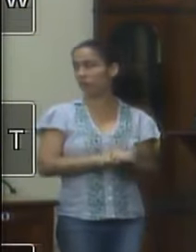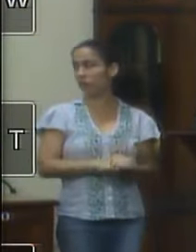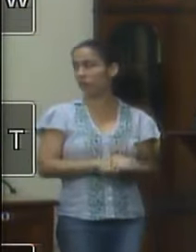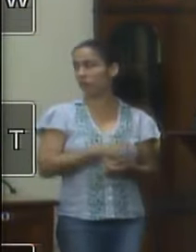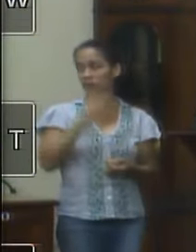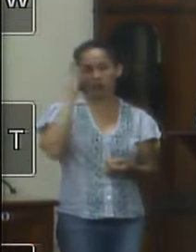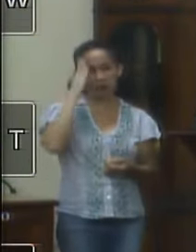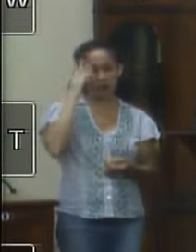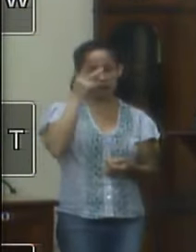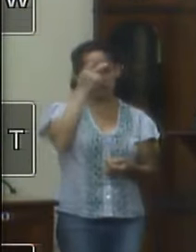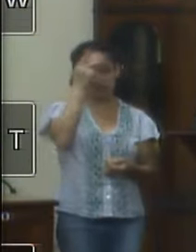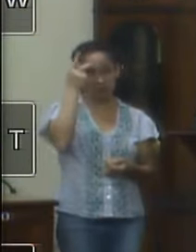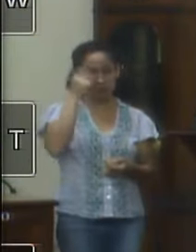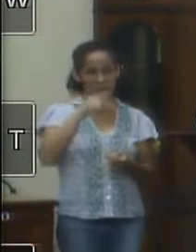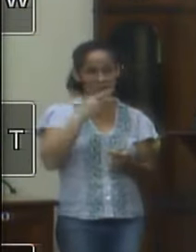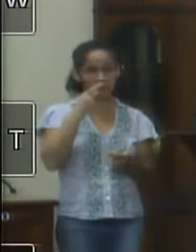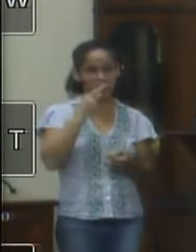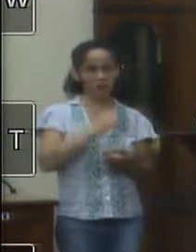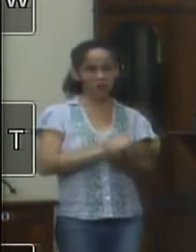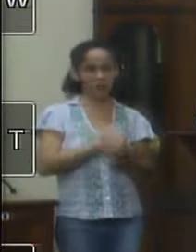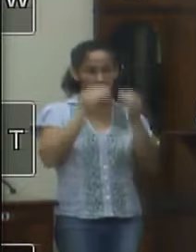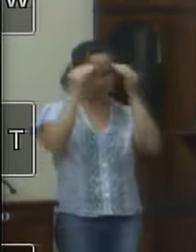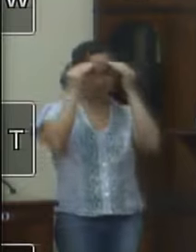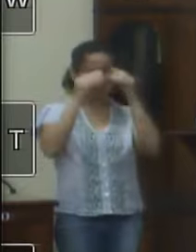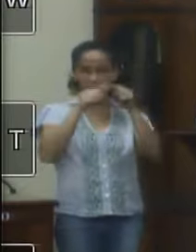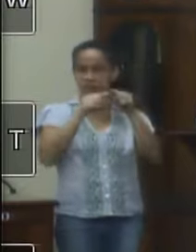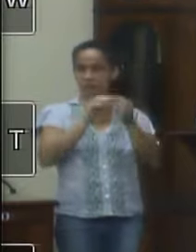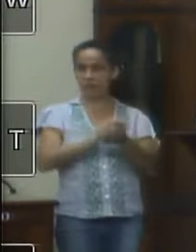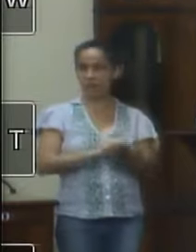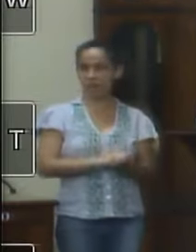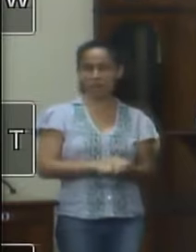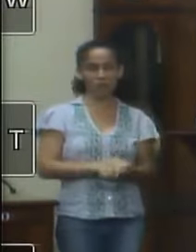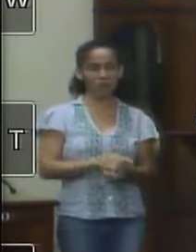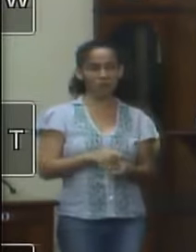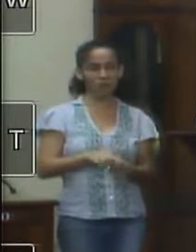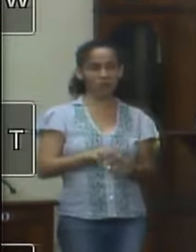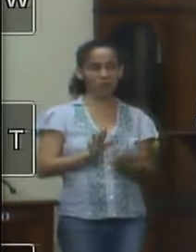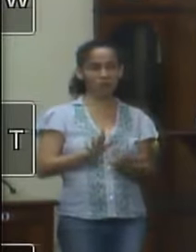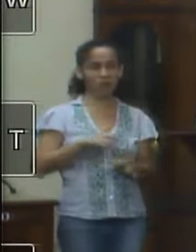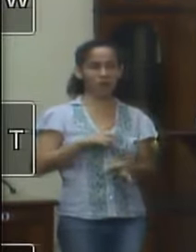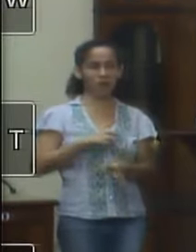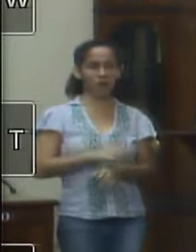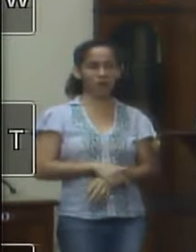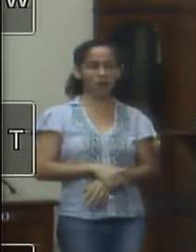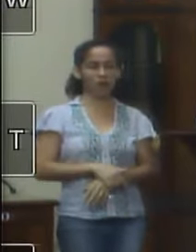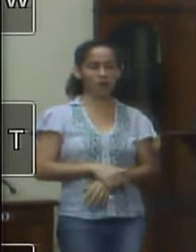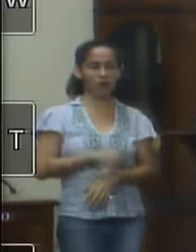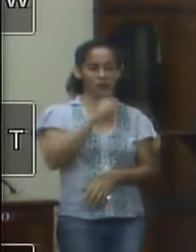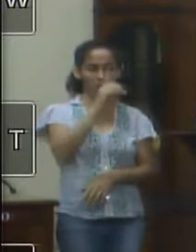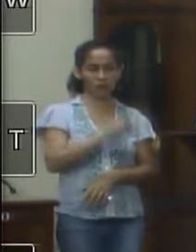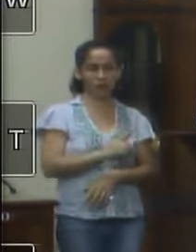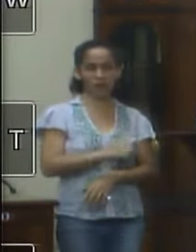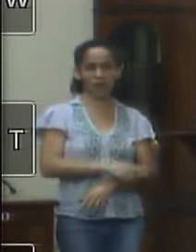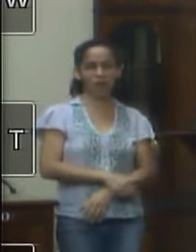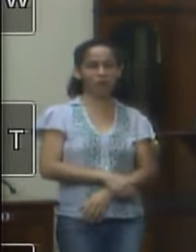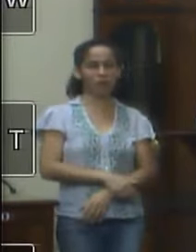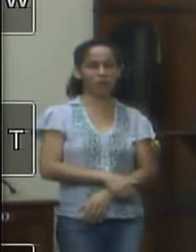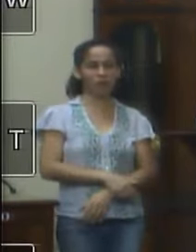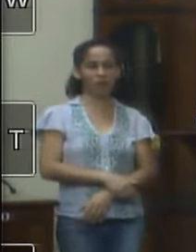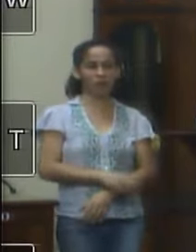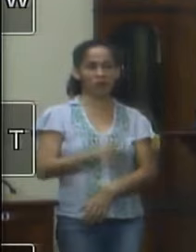tratar as pessoas respeitar tanto que já existe o direito a